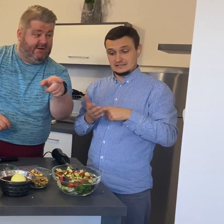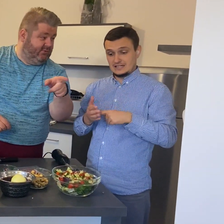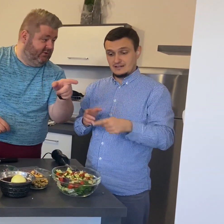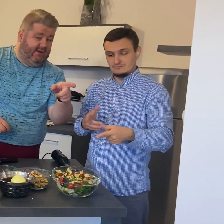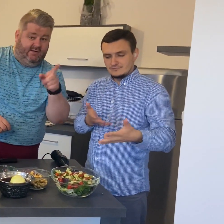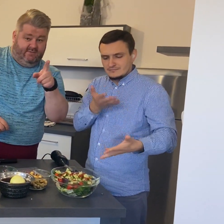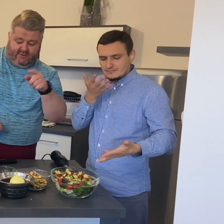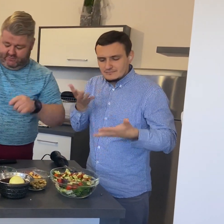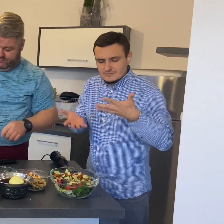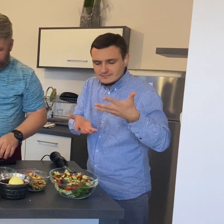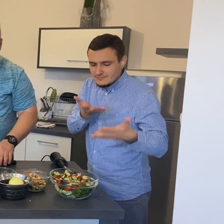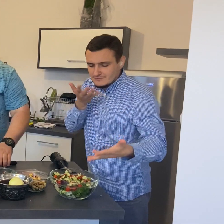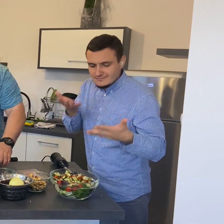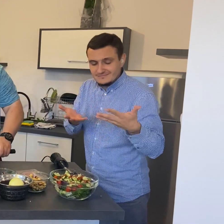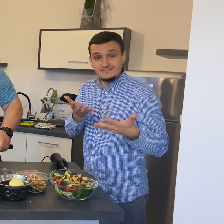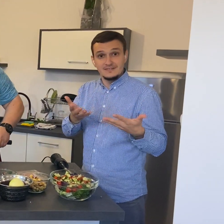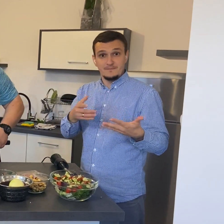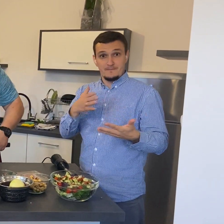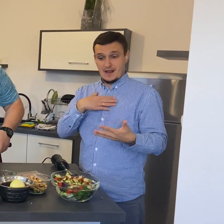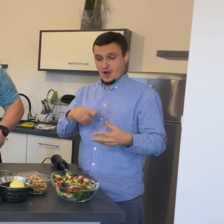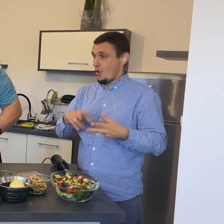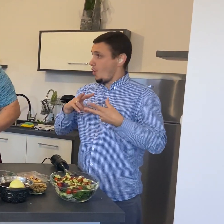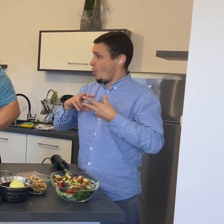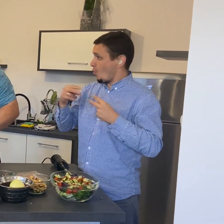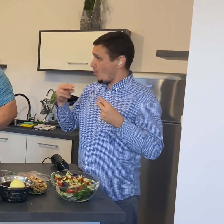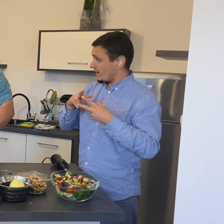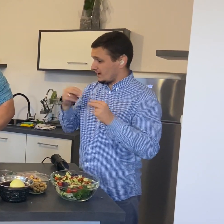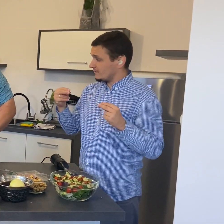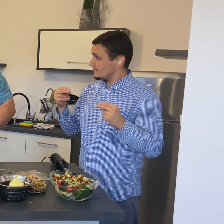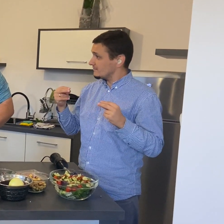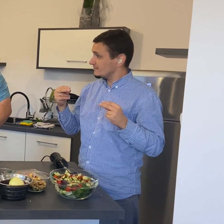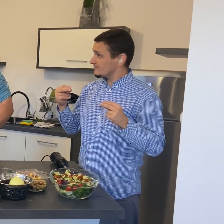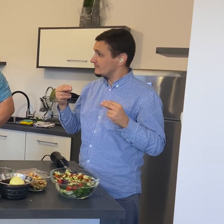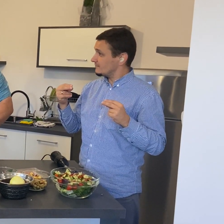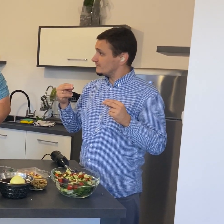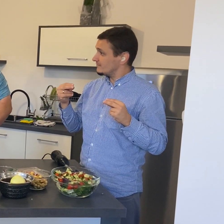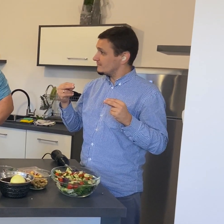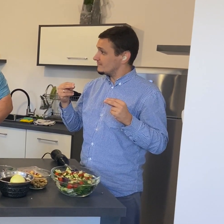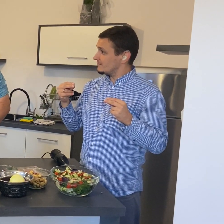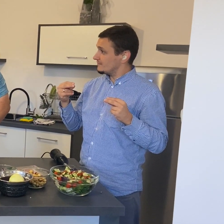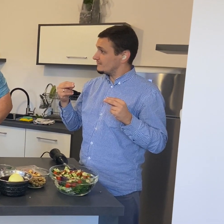rodzina warzyw. Ogórek i melon to ta sama rodzina warzyw.